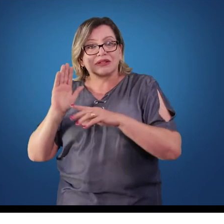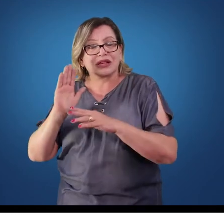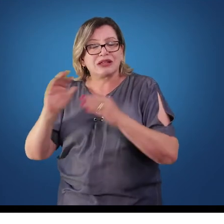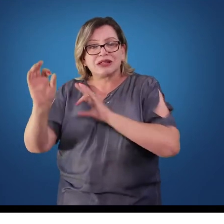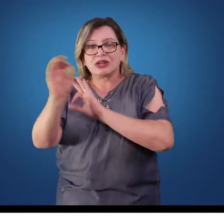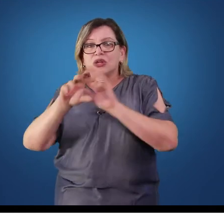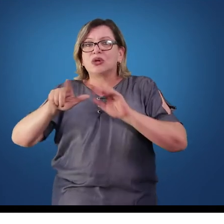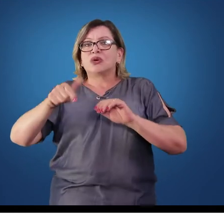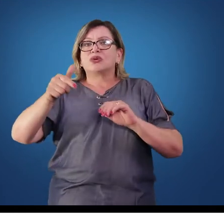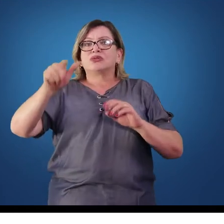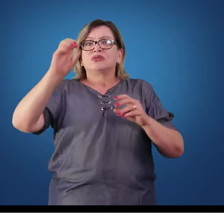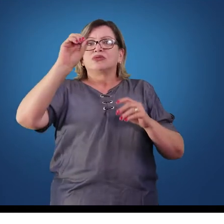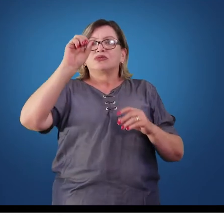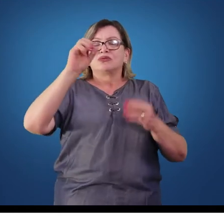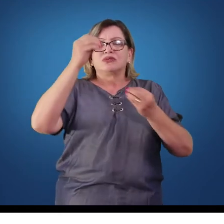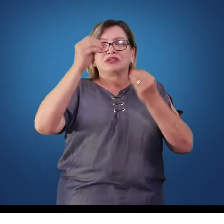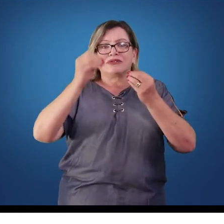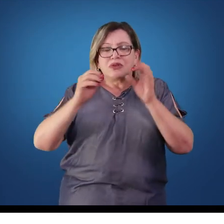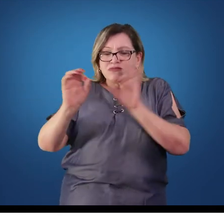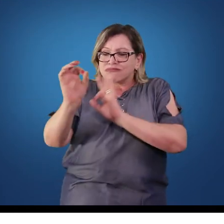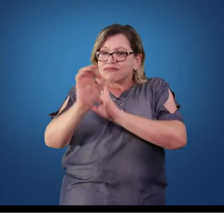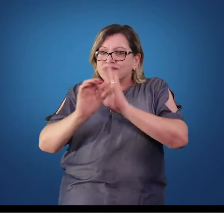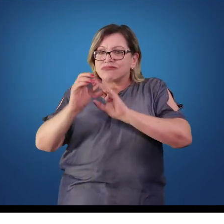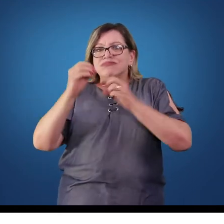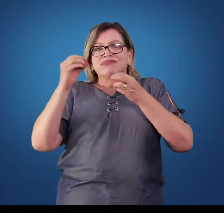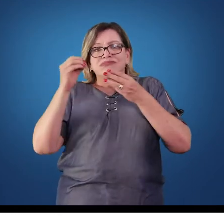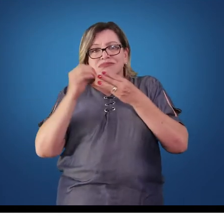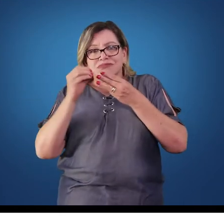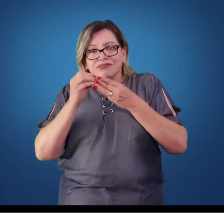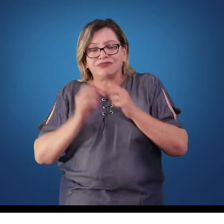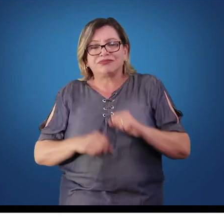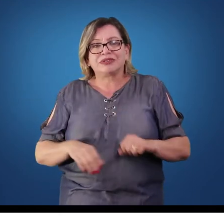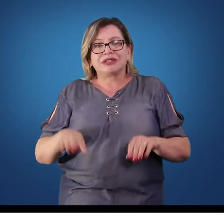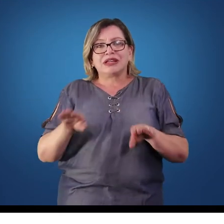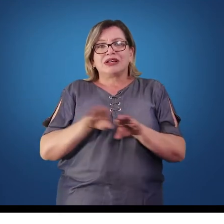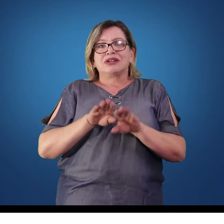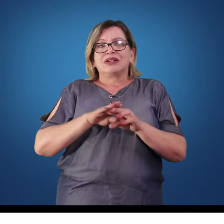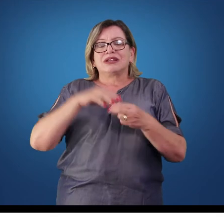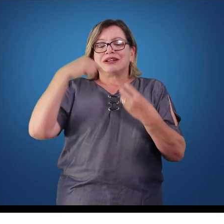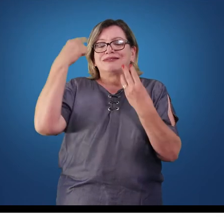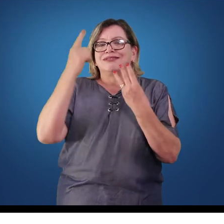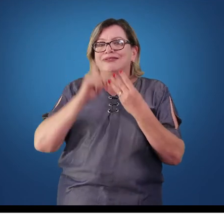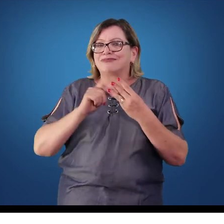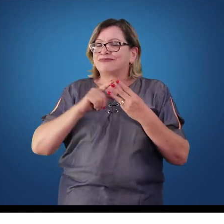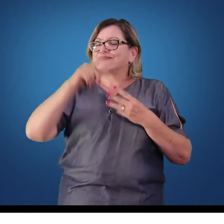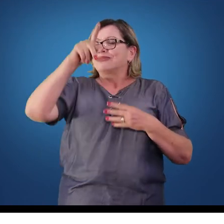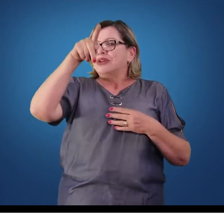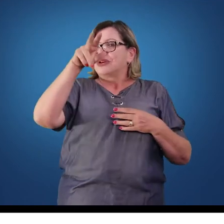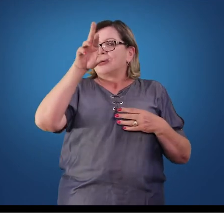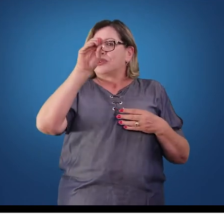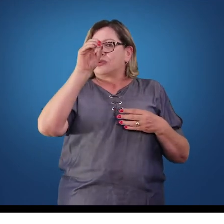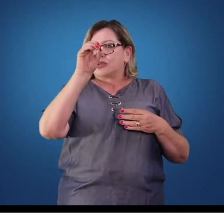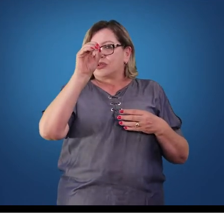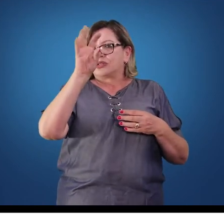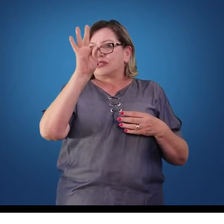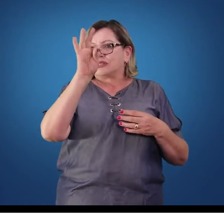estruturação das membranas celulares. O terceiro elemento, que são as proteínas, elas são digeridas, de